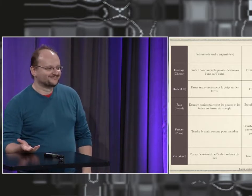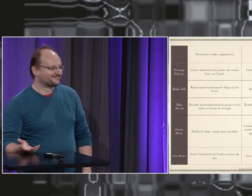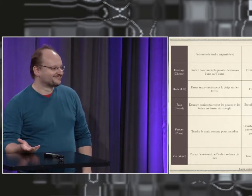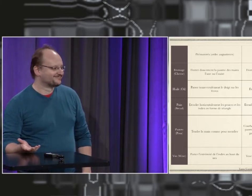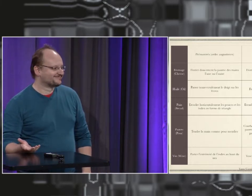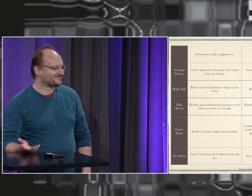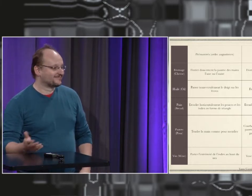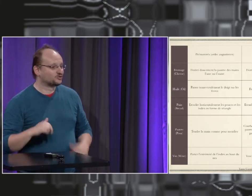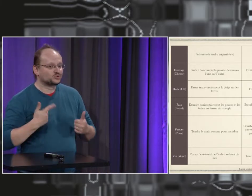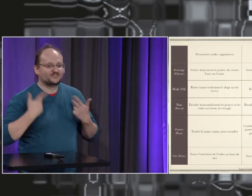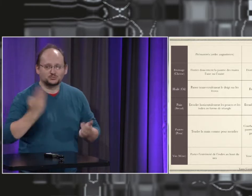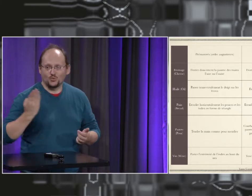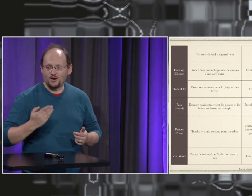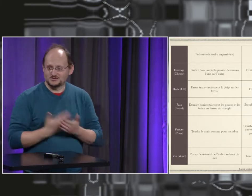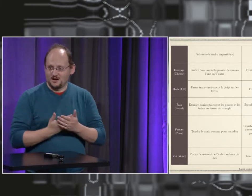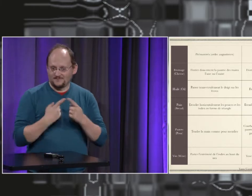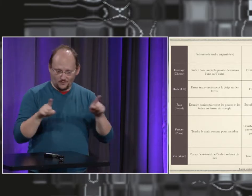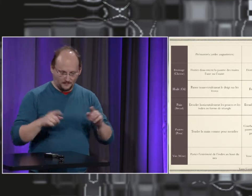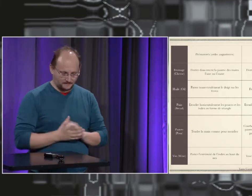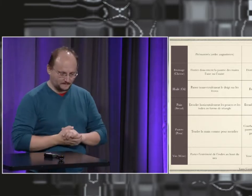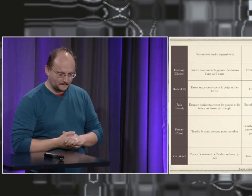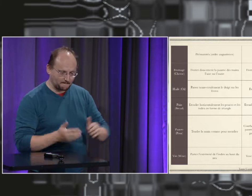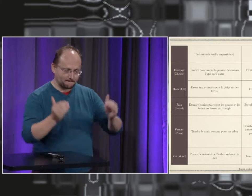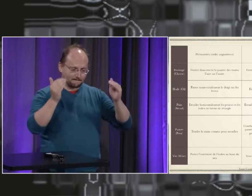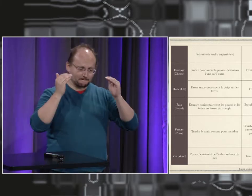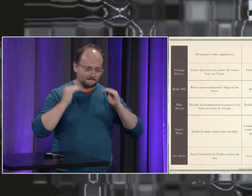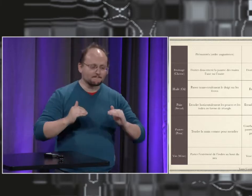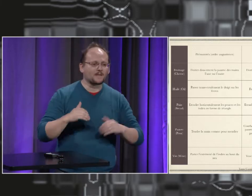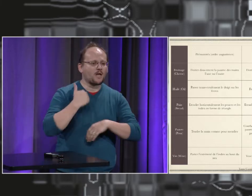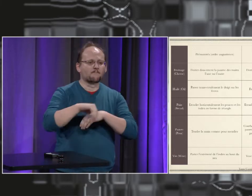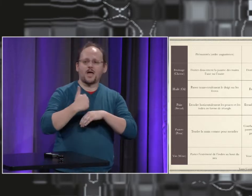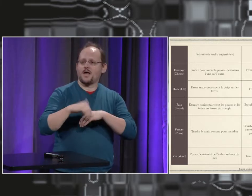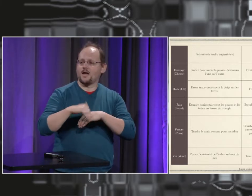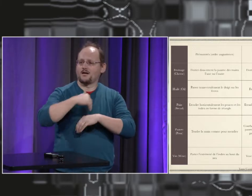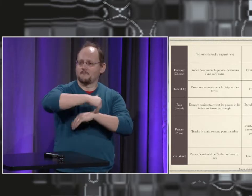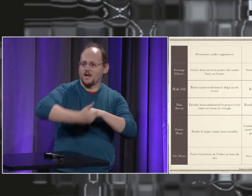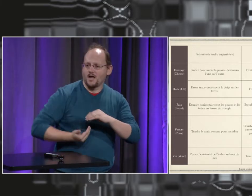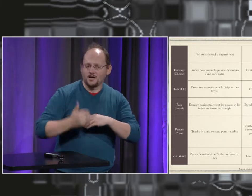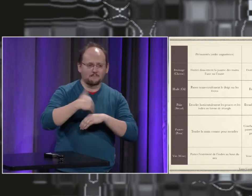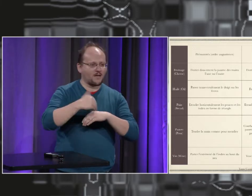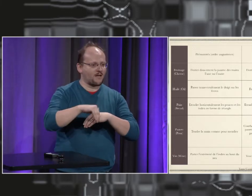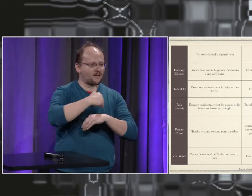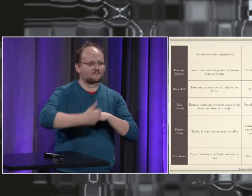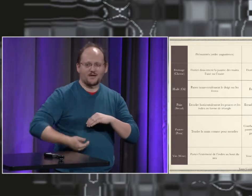'eux aussi le fabriquaient et le vendaient. Donc, les signes émergent en fonction des besoins. Pareil pour pain,